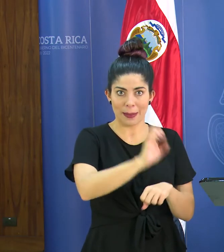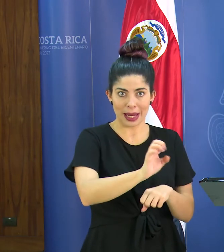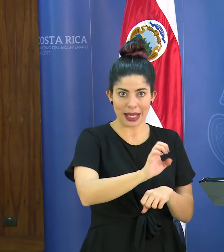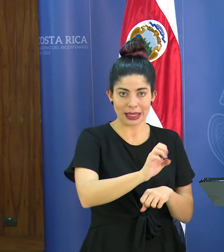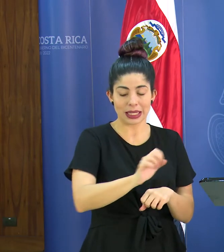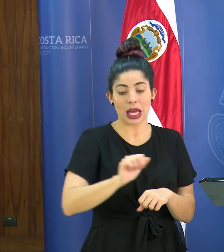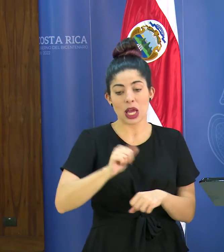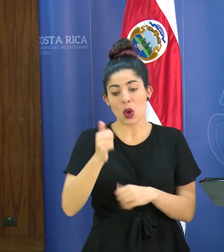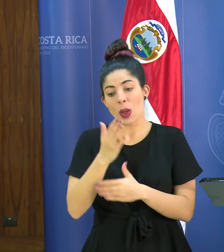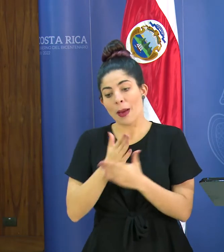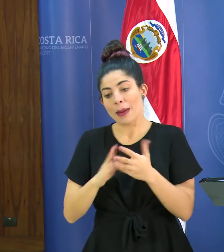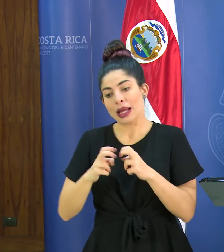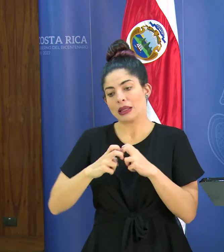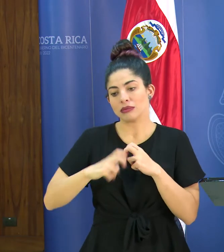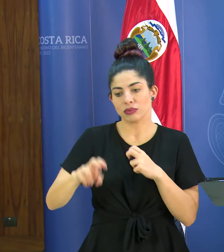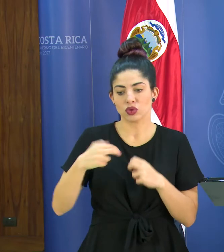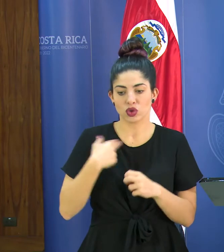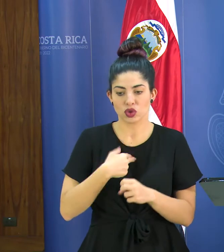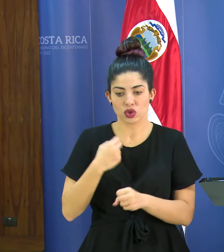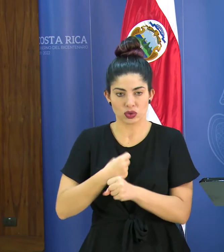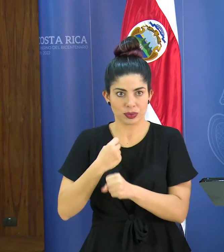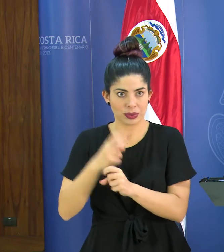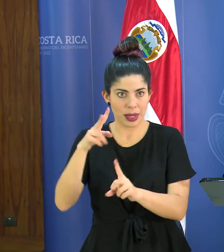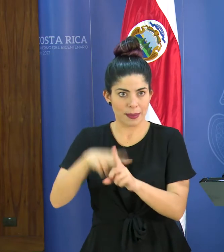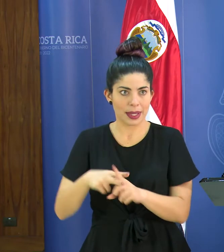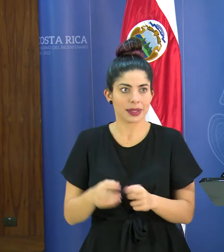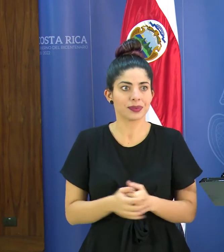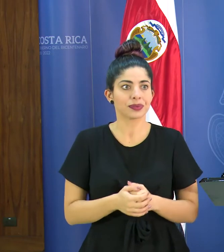y otra parte la ejecutamos nosotros mismos